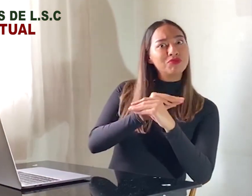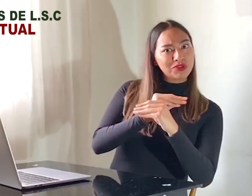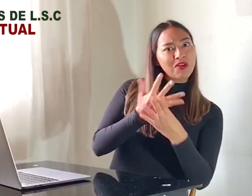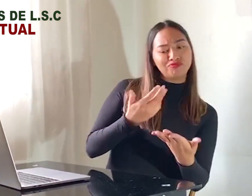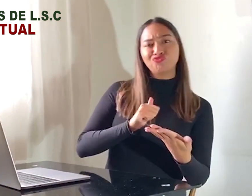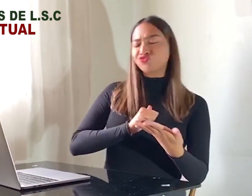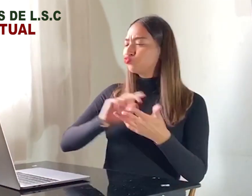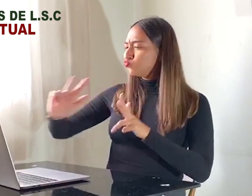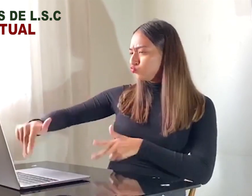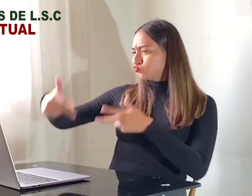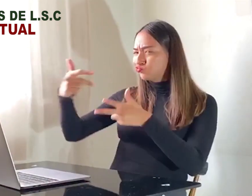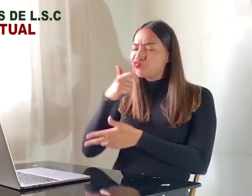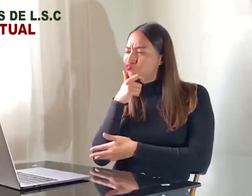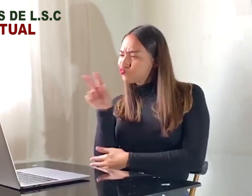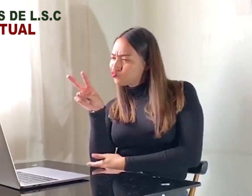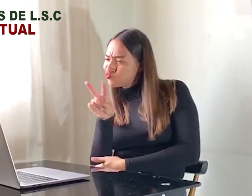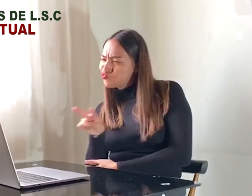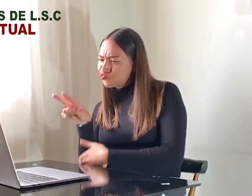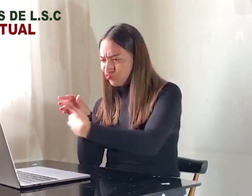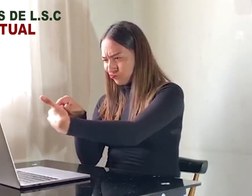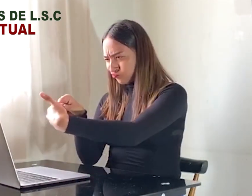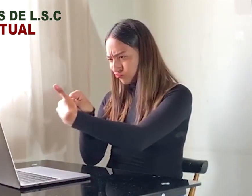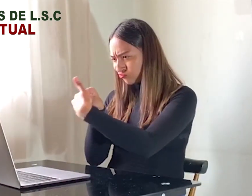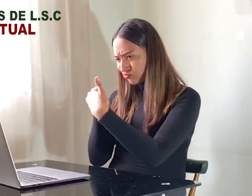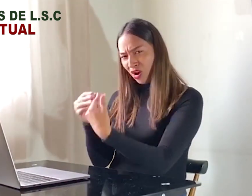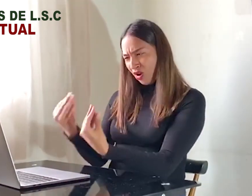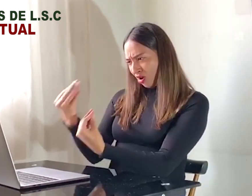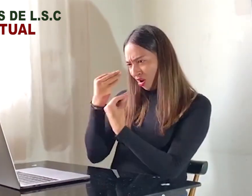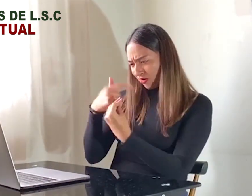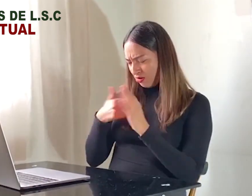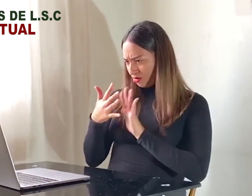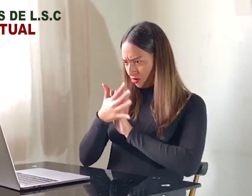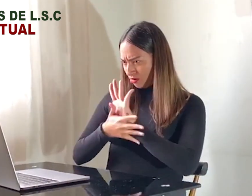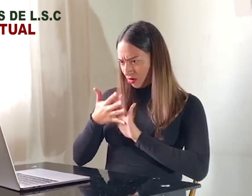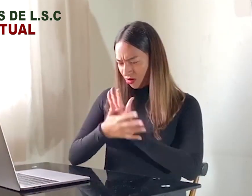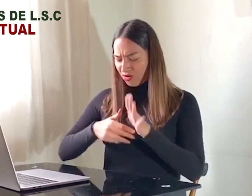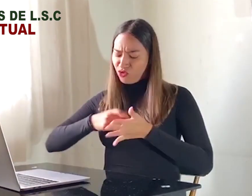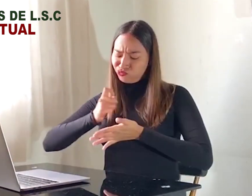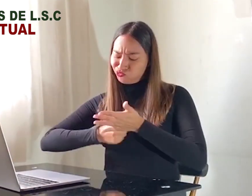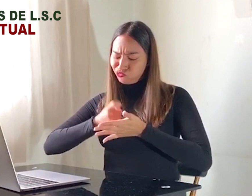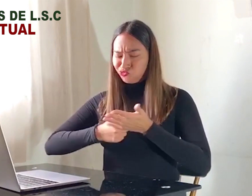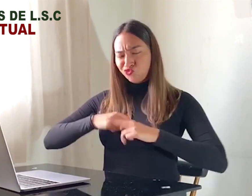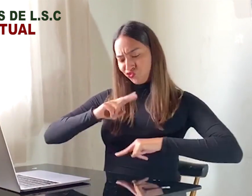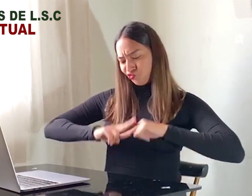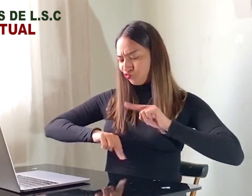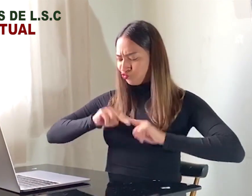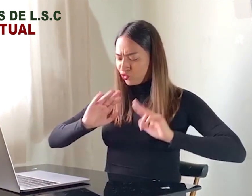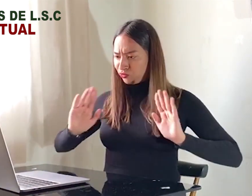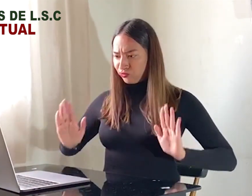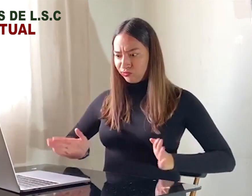de mañana, tarde o noche, según los cojas. Y acceder a todo el material que tenemos para que sigas aprendiendo y fortaleciendo